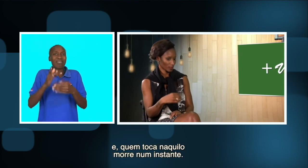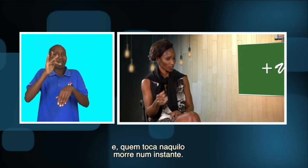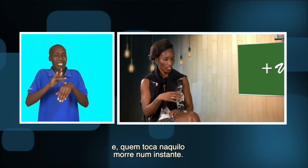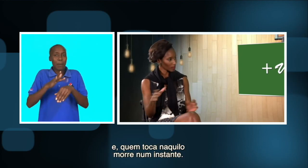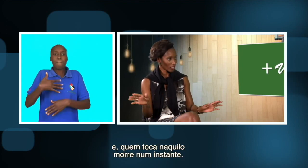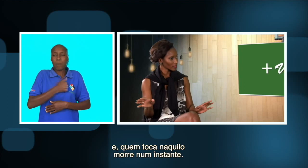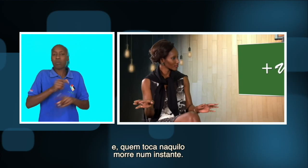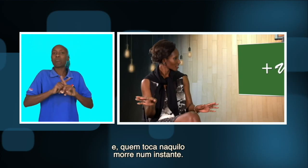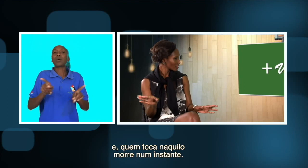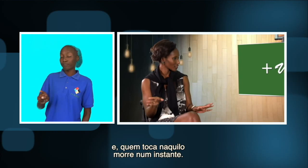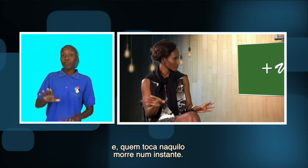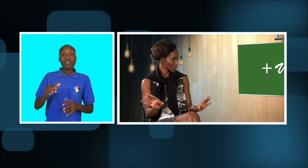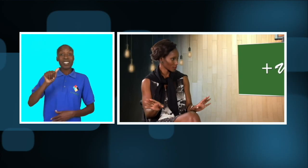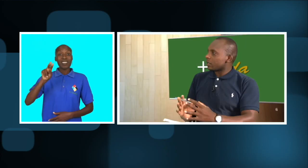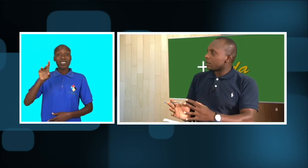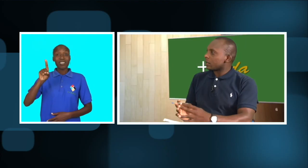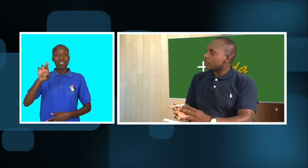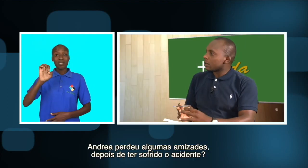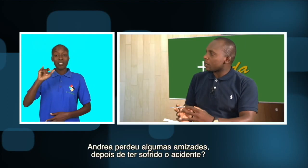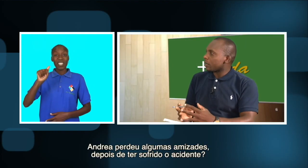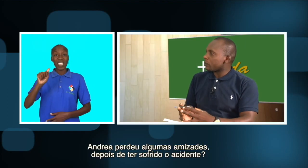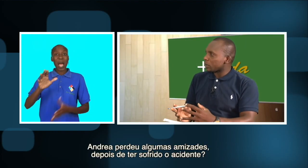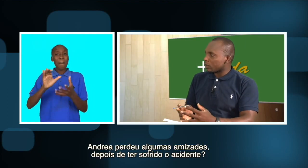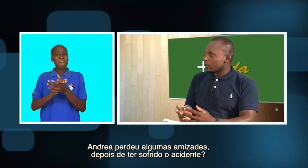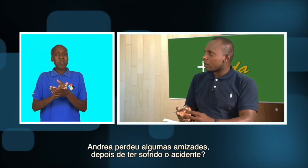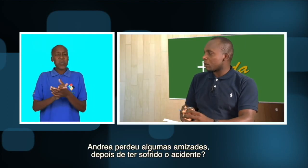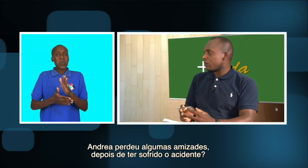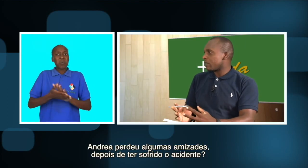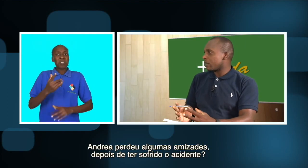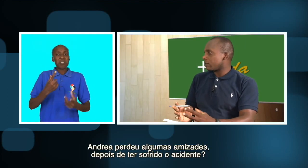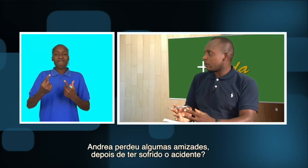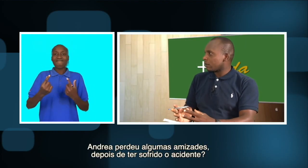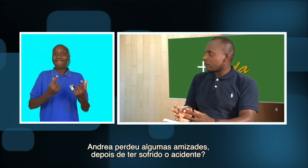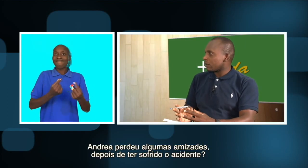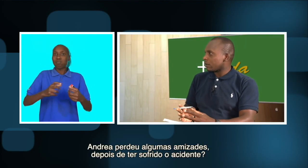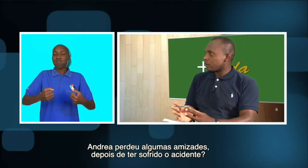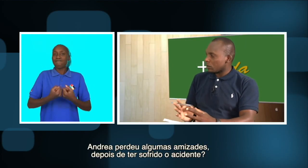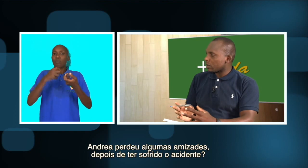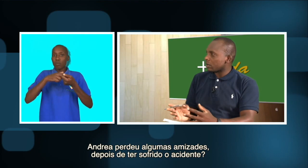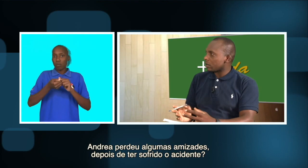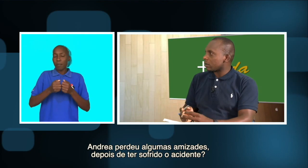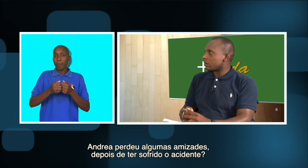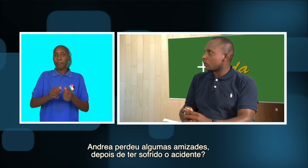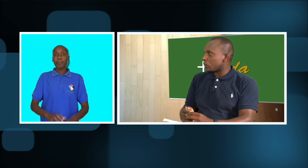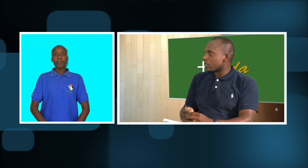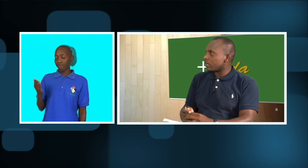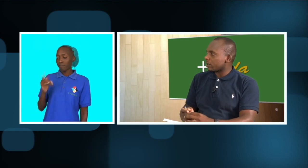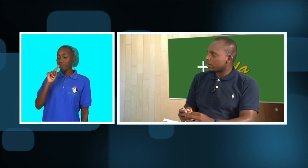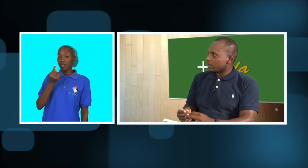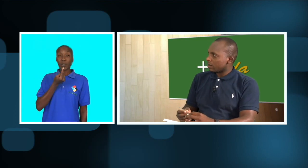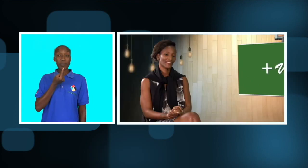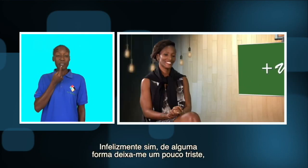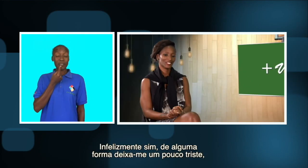Se a pessoa toca a mala, não é tanto mesmo. A Andréia perdeu algumas amizades depois de ter sofrido o